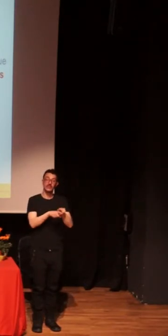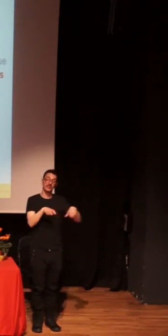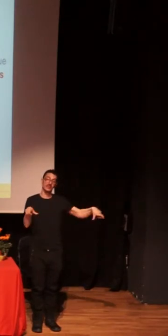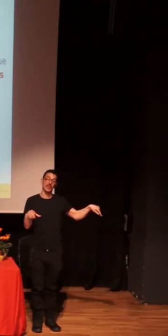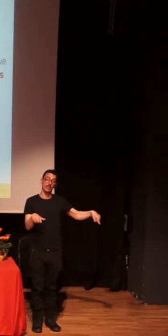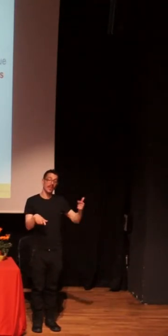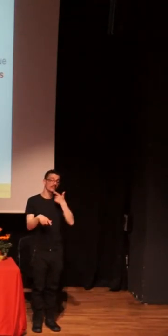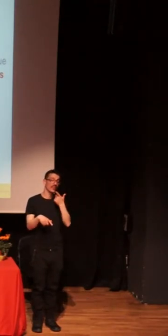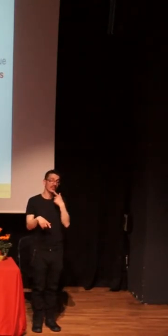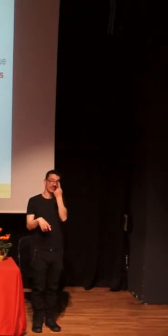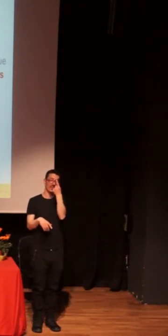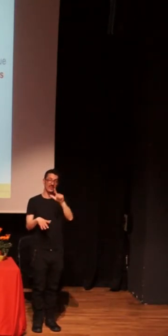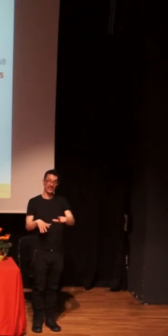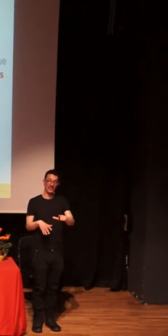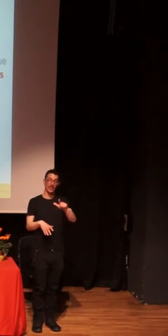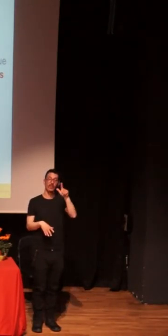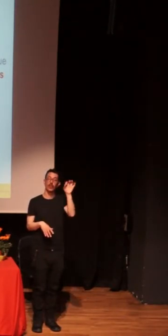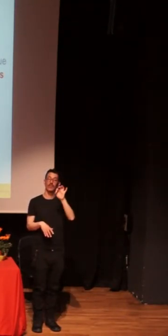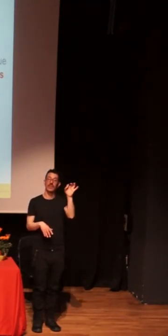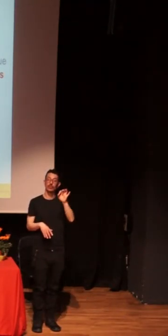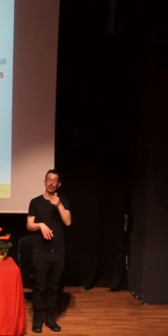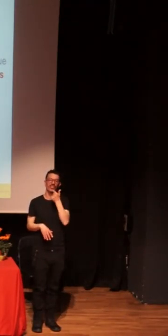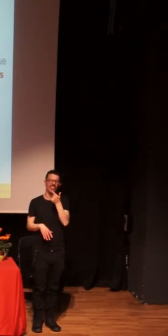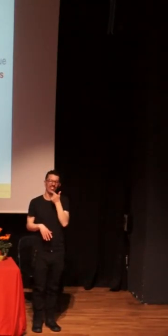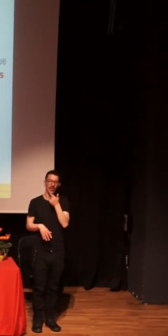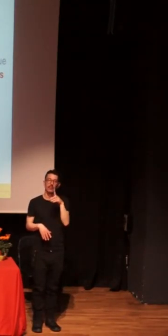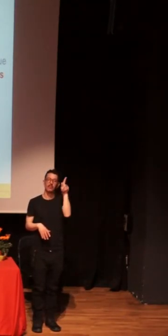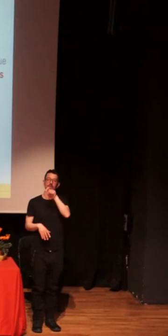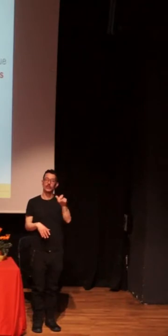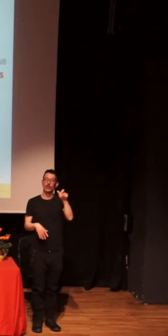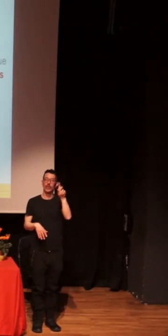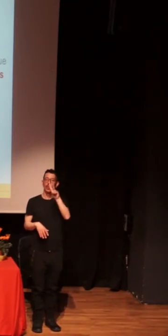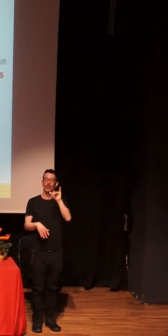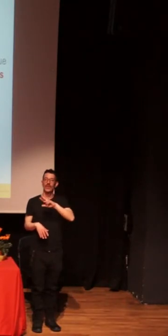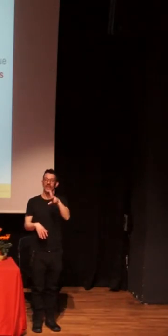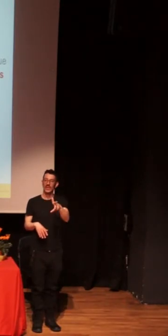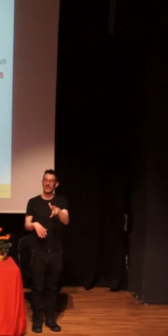pues el 17% considera que las personas infectadas por el VIH tienen lo que se merecen.